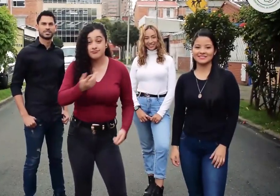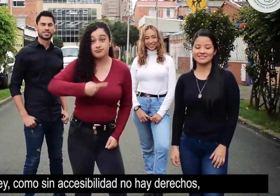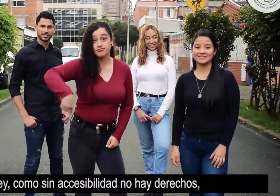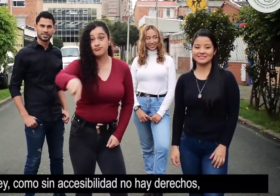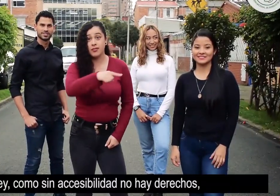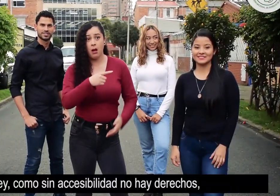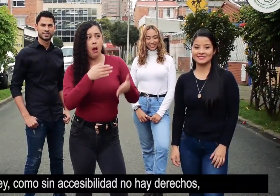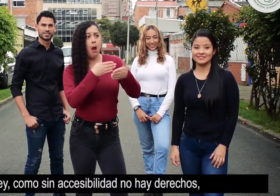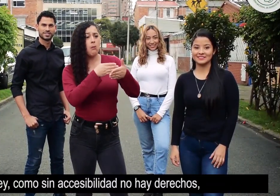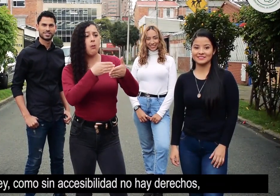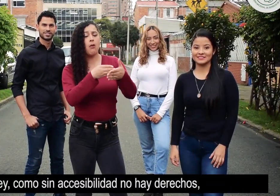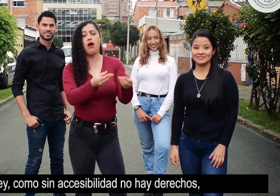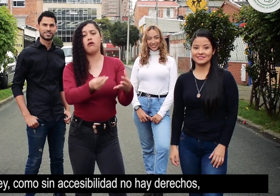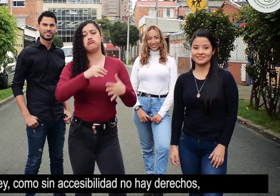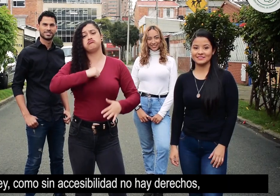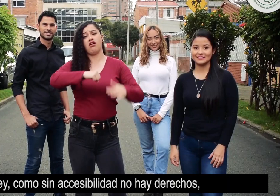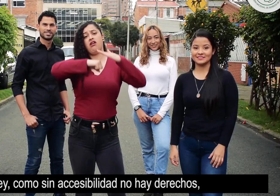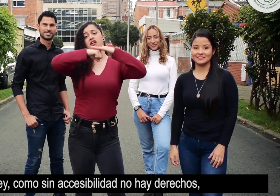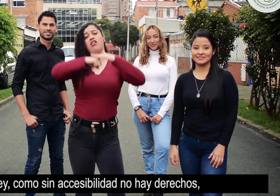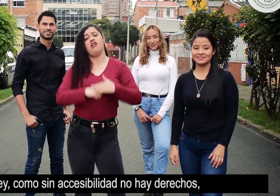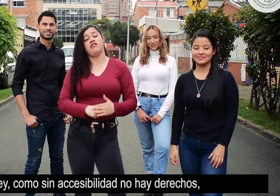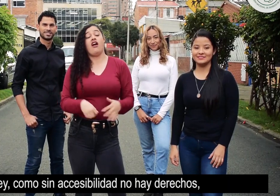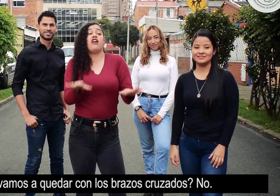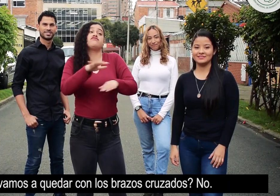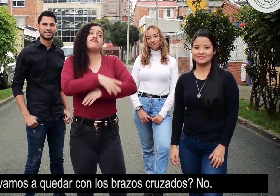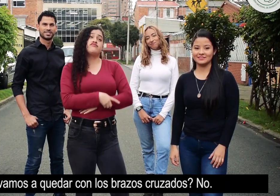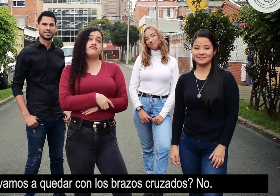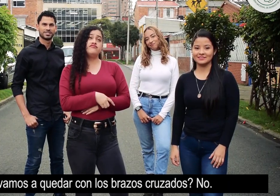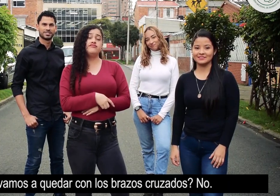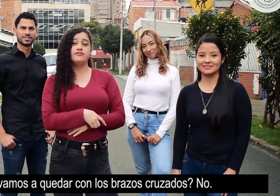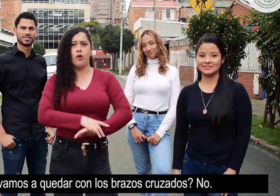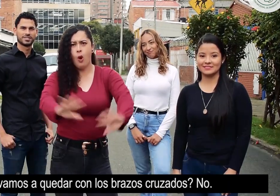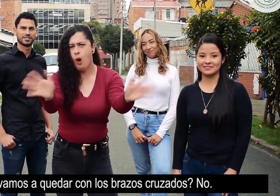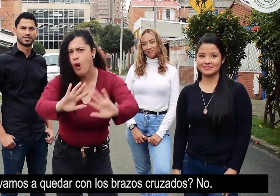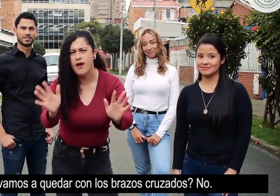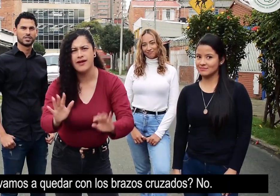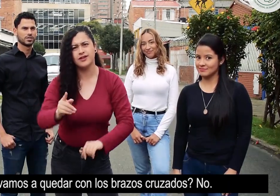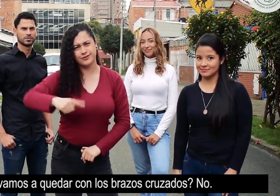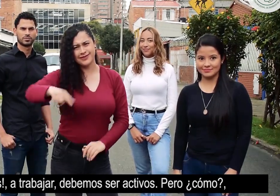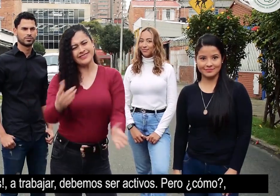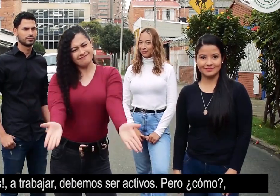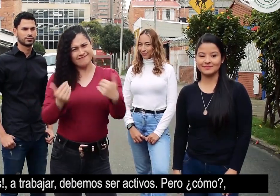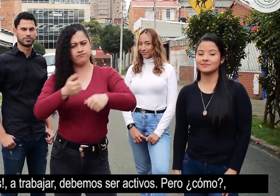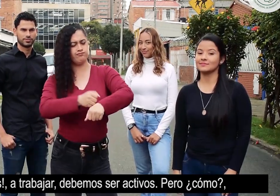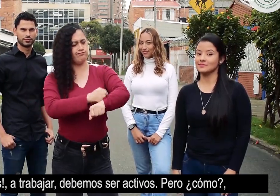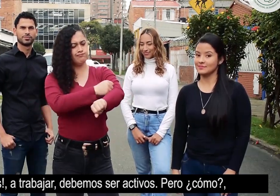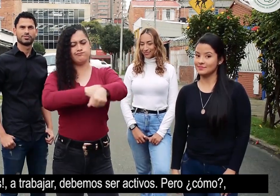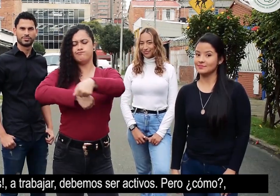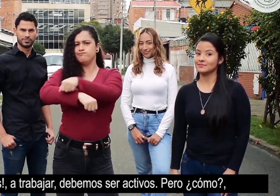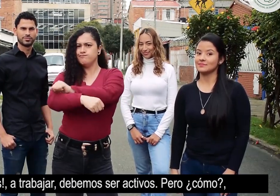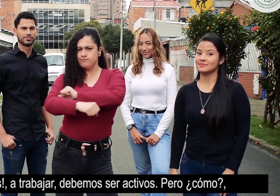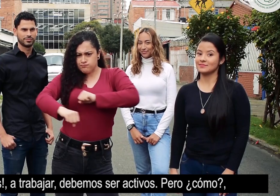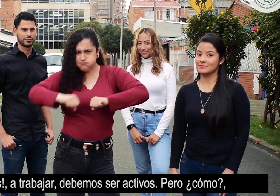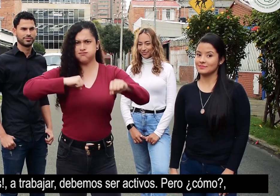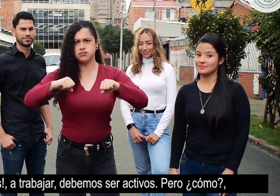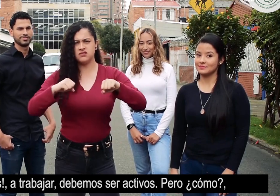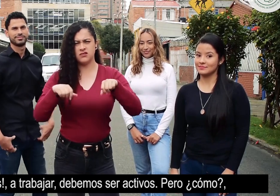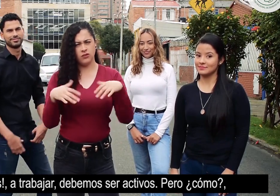Hey, como sin accesibilidad no hay derechos, ¿nos vamos a quedar con los brazos cruzados? No, vamos a trabajar, debemos ser activos, pero